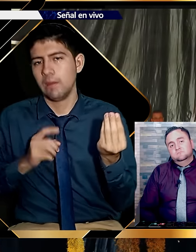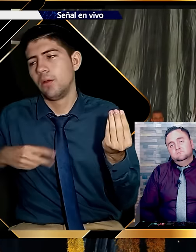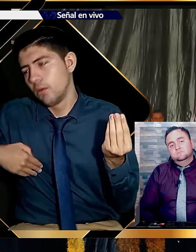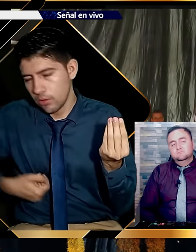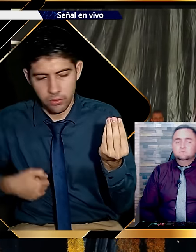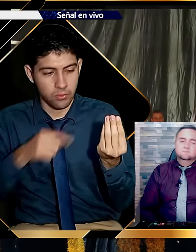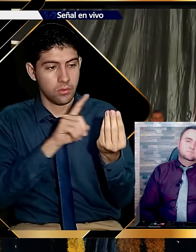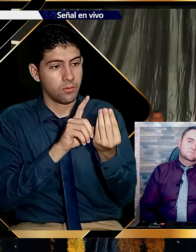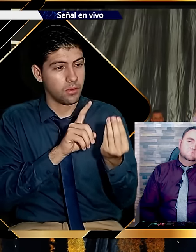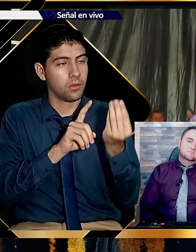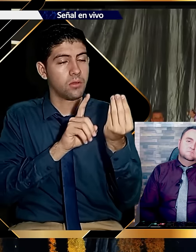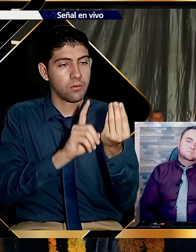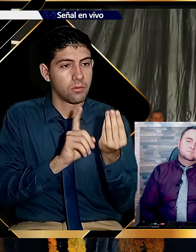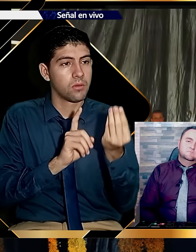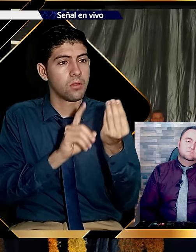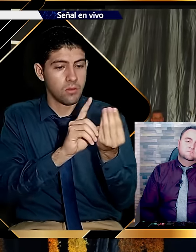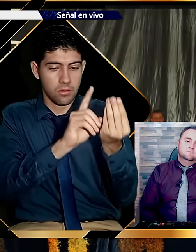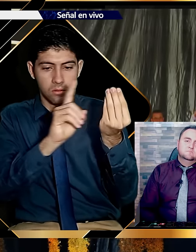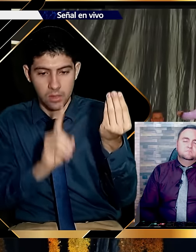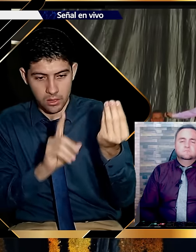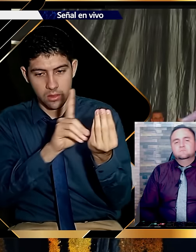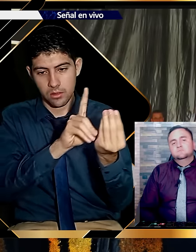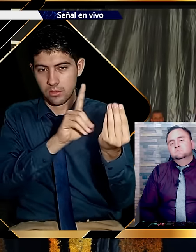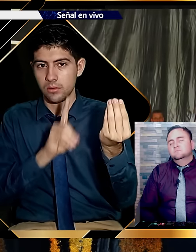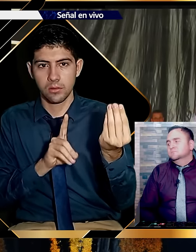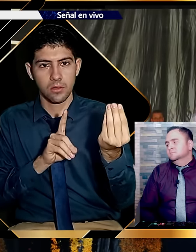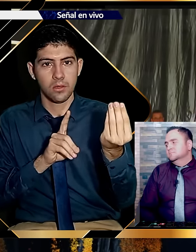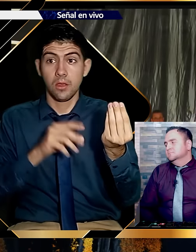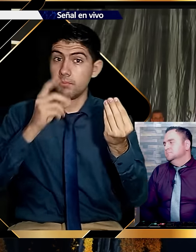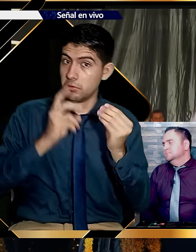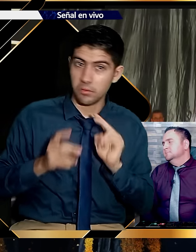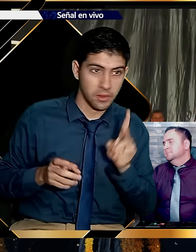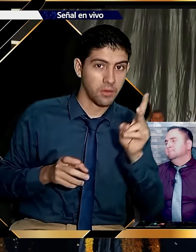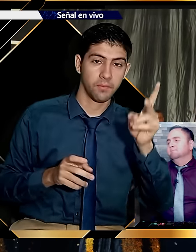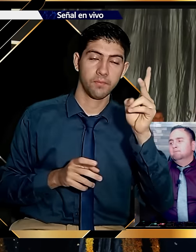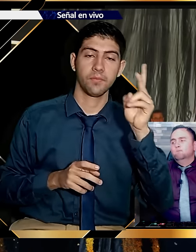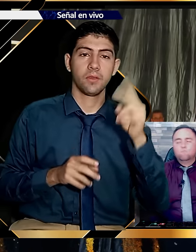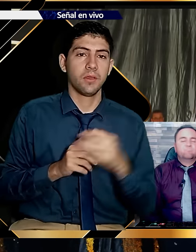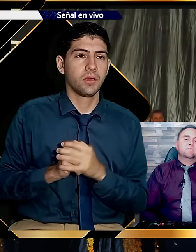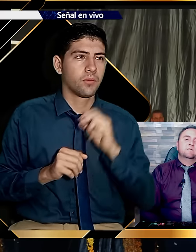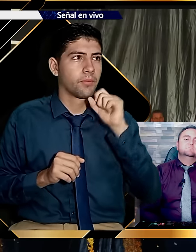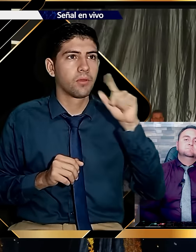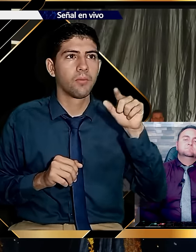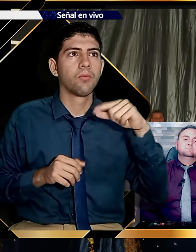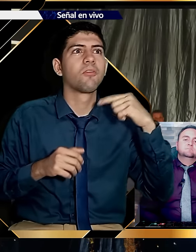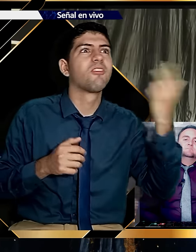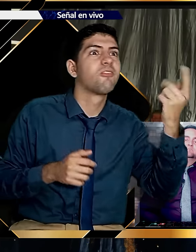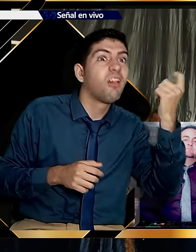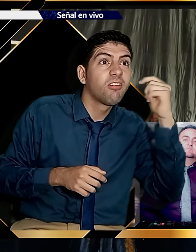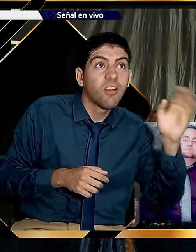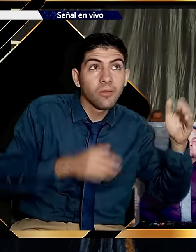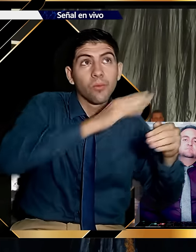algunos. Y el Nevado del Cocuy no lo veíamos por ninguna parte. Y el guía preguntaba, ¿y todavía